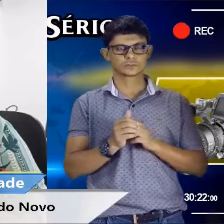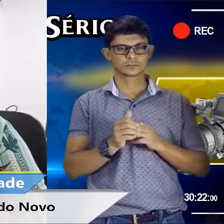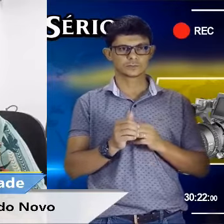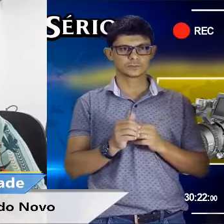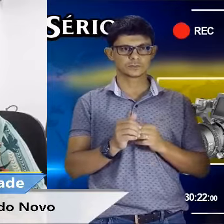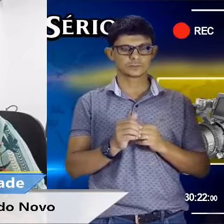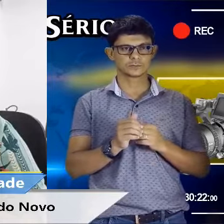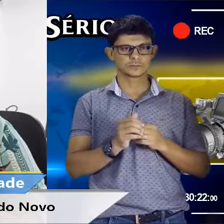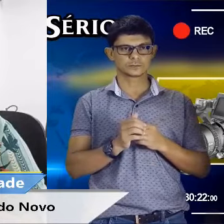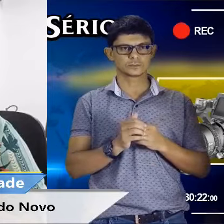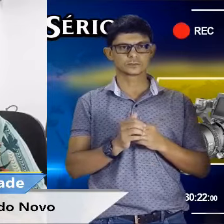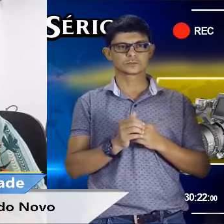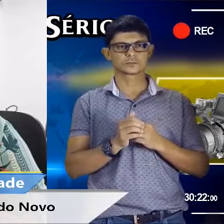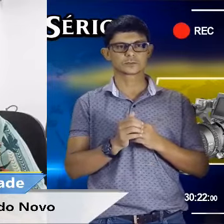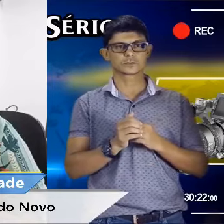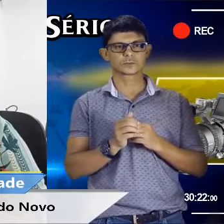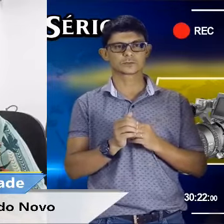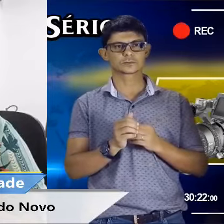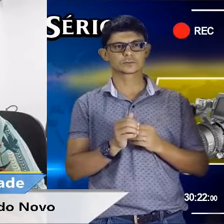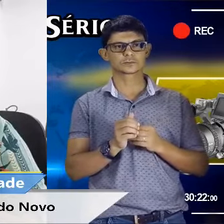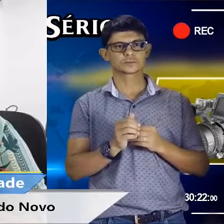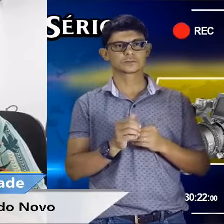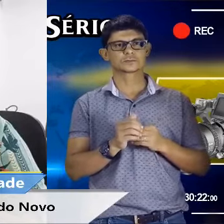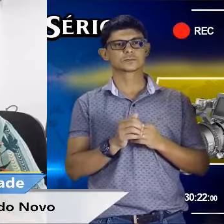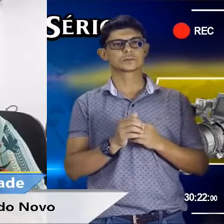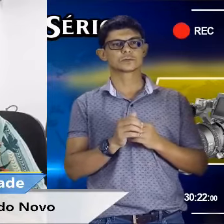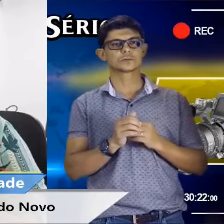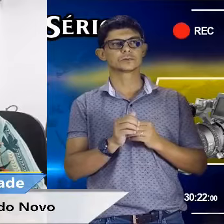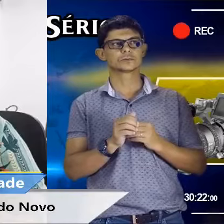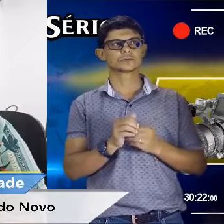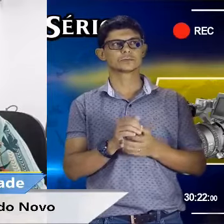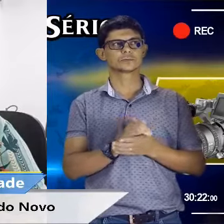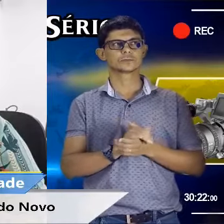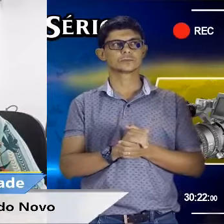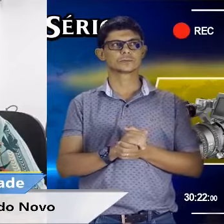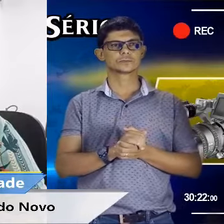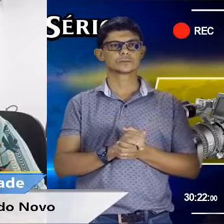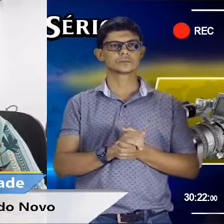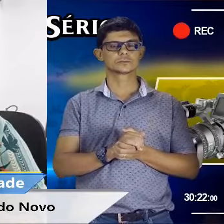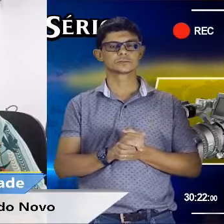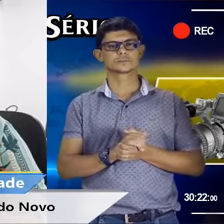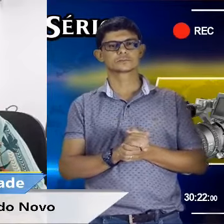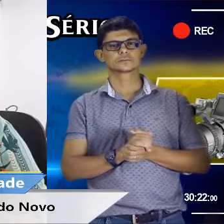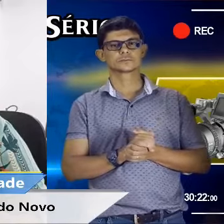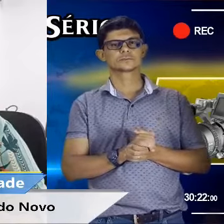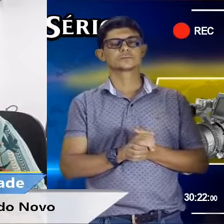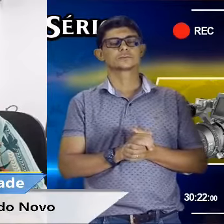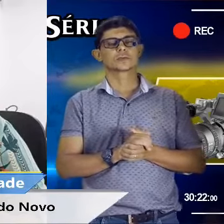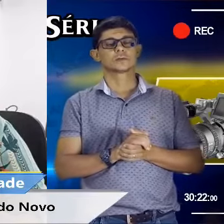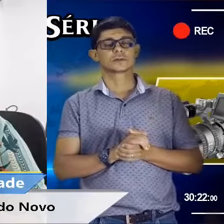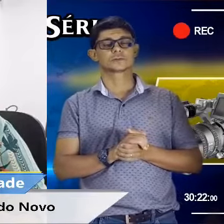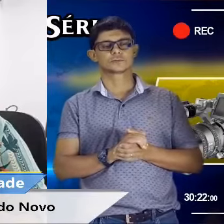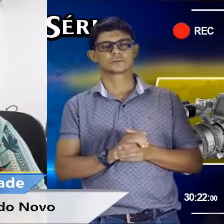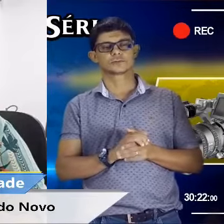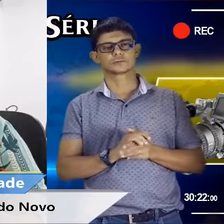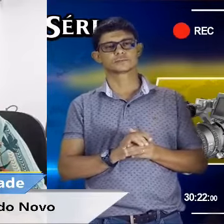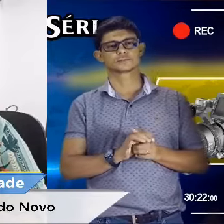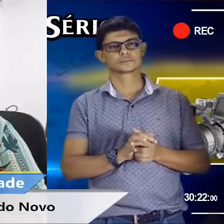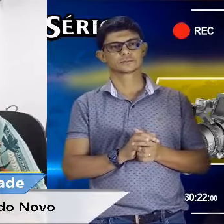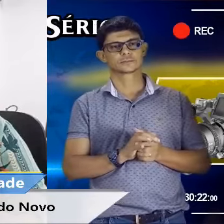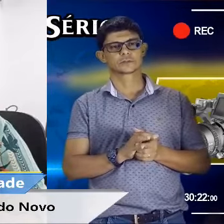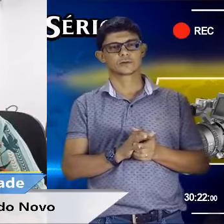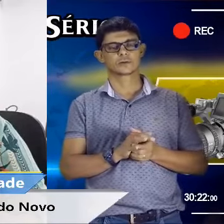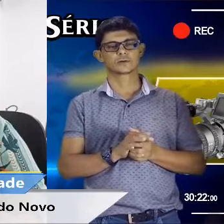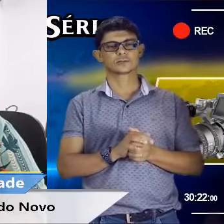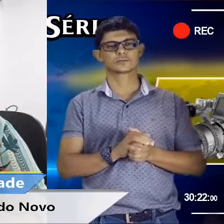lugar que você vai aí nessas concessionárias. As pessoas têm acesso, ou mais longe ou mais perto, mas elas têm